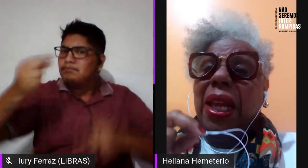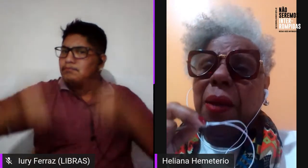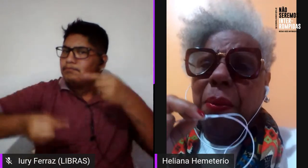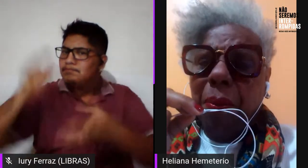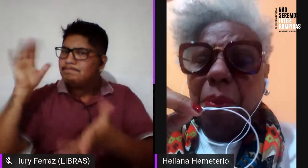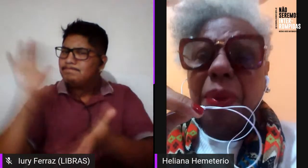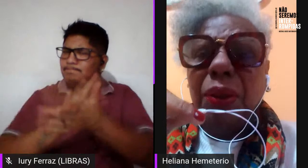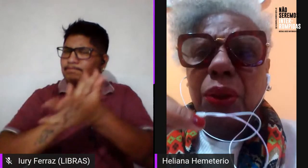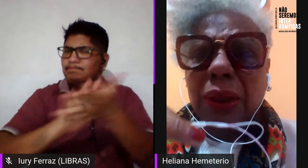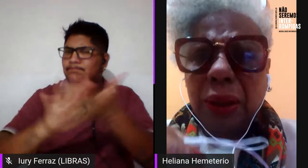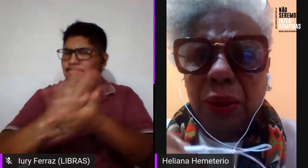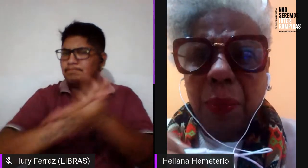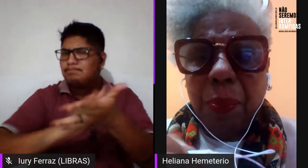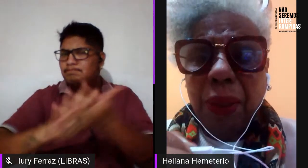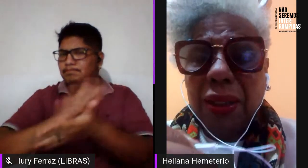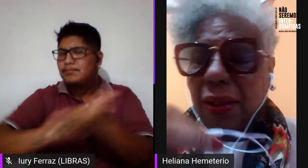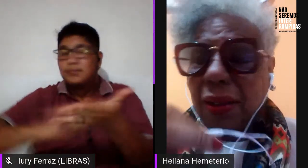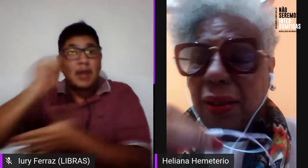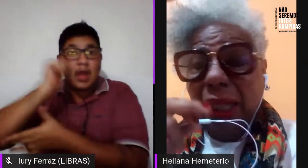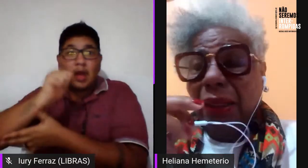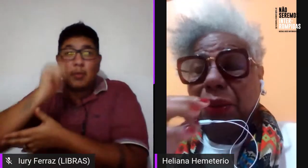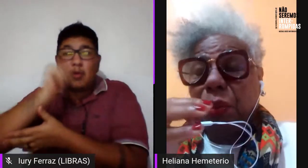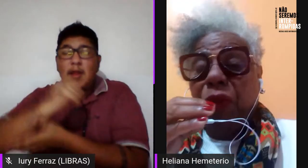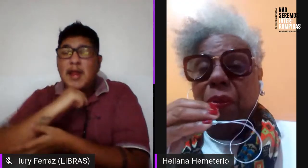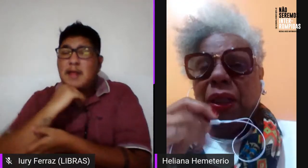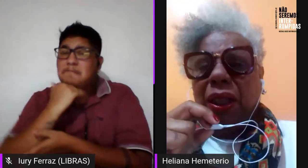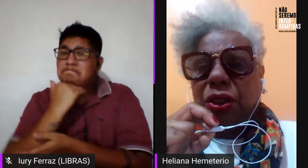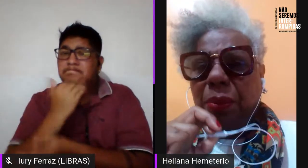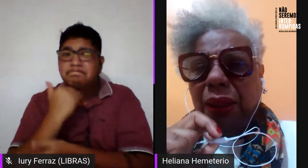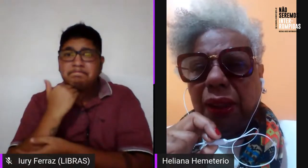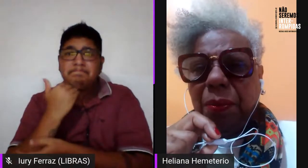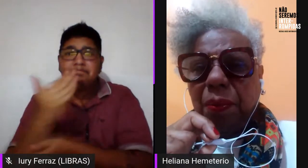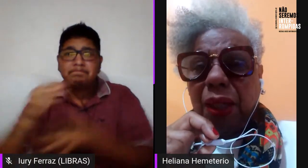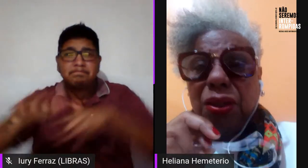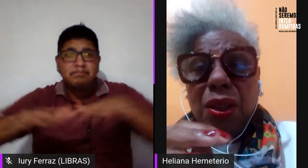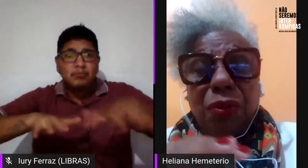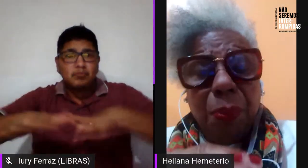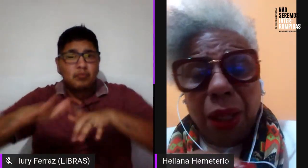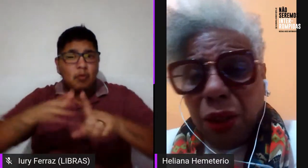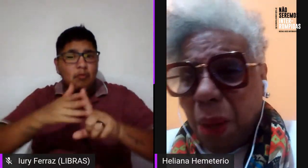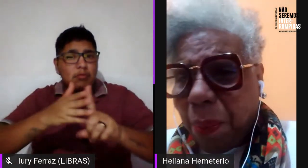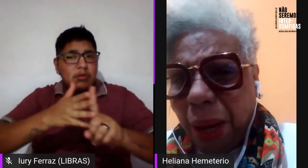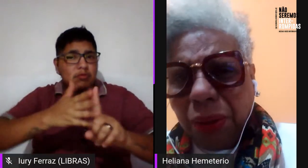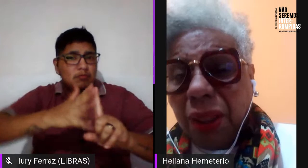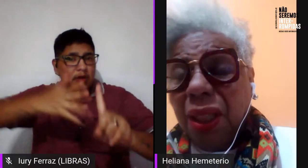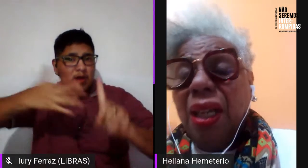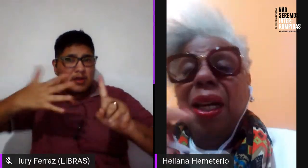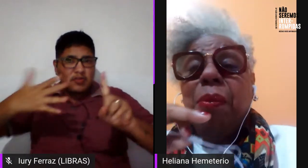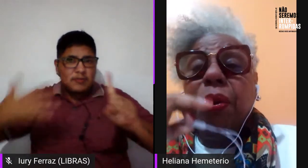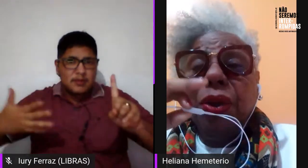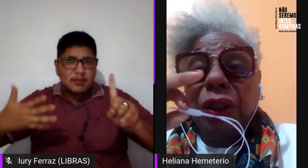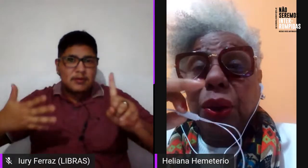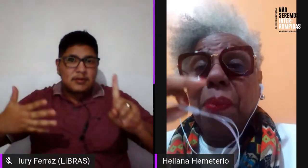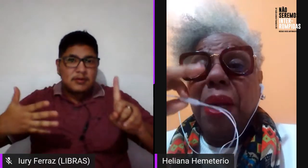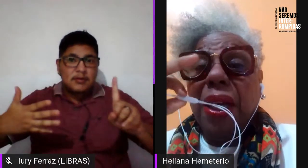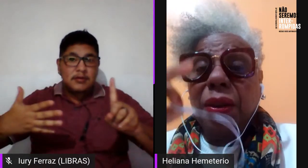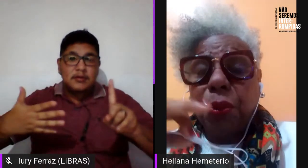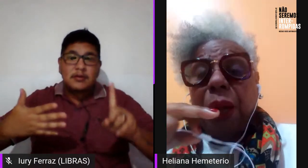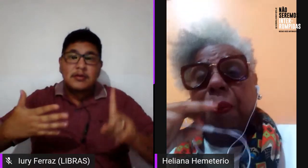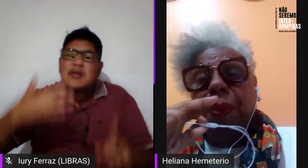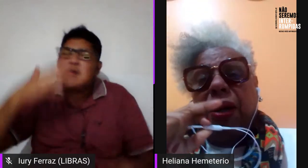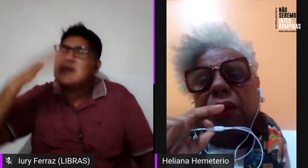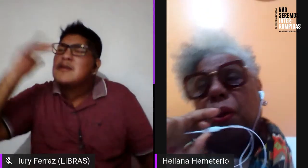nem da população, nem do movimento LGBT, isso não vem para nenhuma pauta e muito